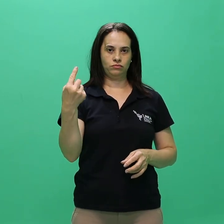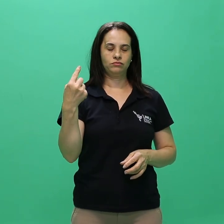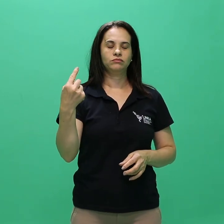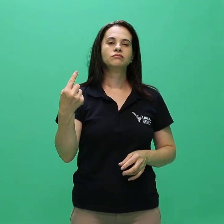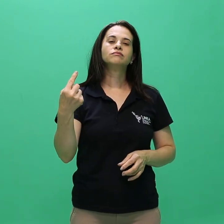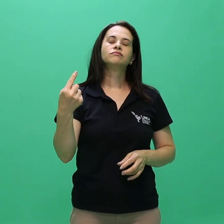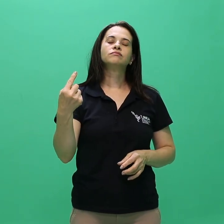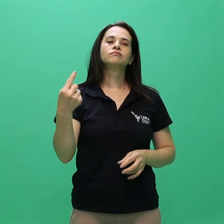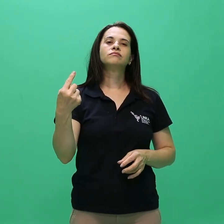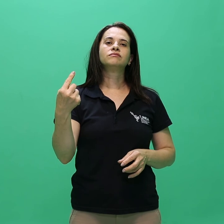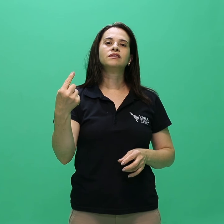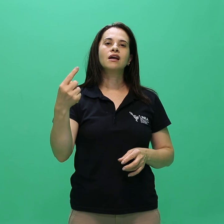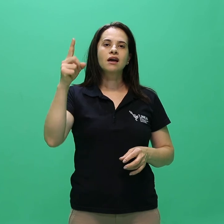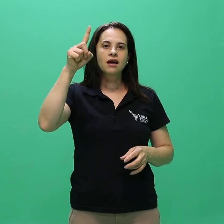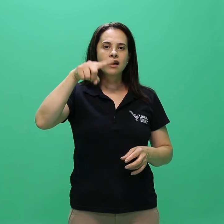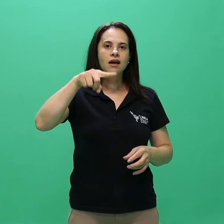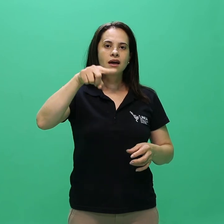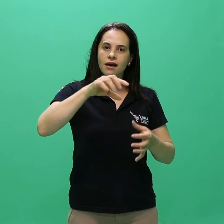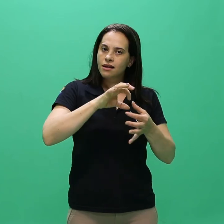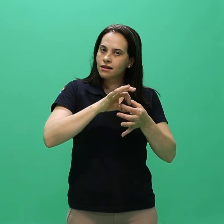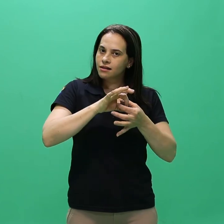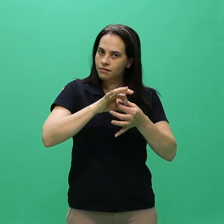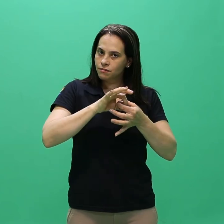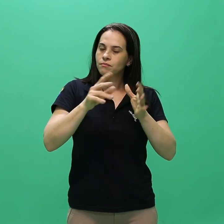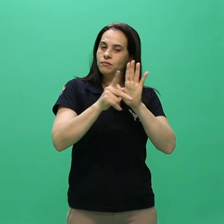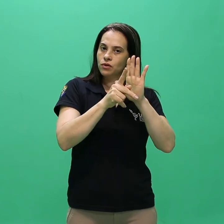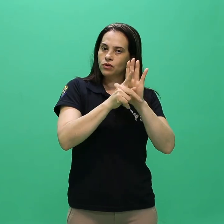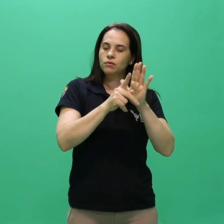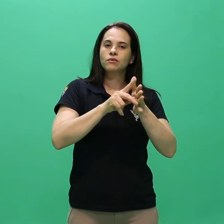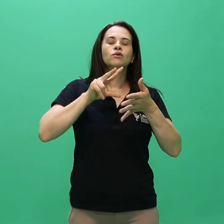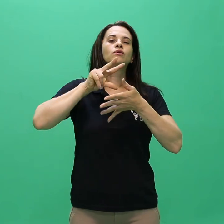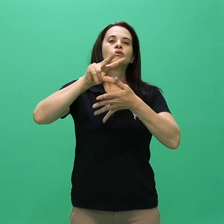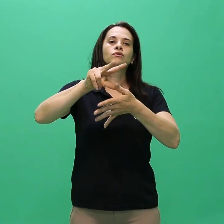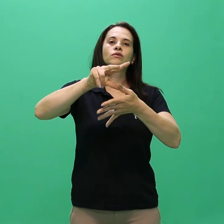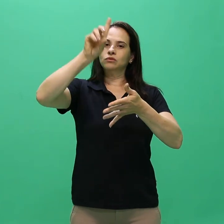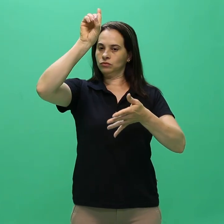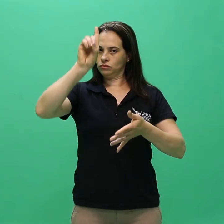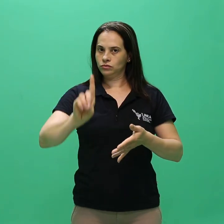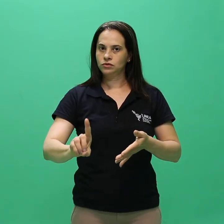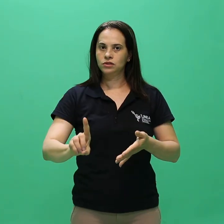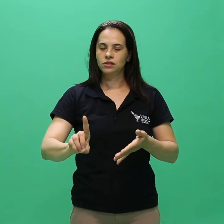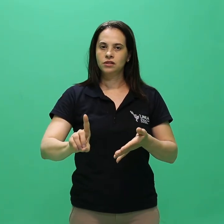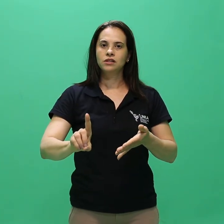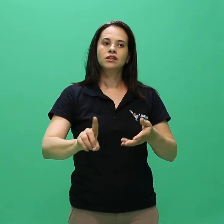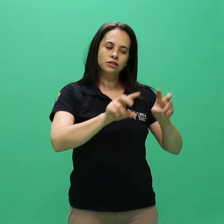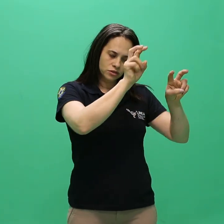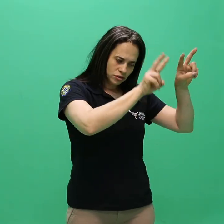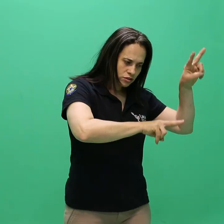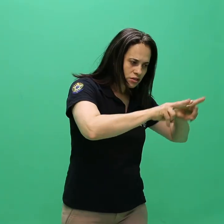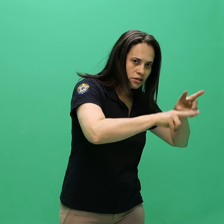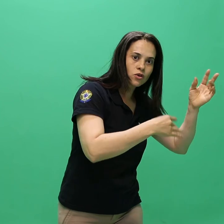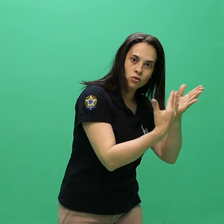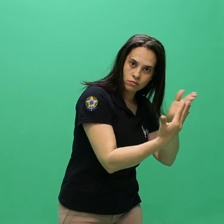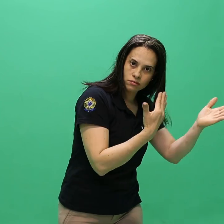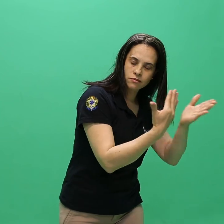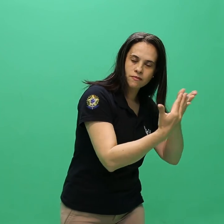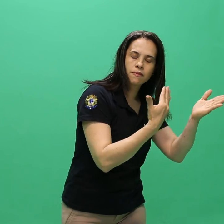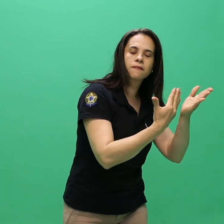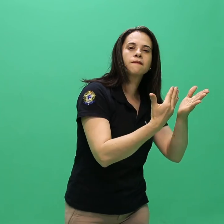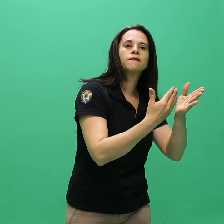Fica facultado a UNILA o direito de proceder à conferência, inclusive junto aos órgãos